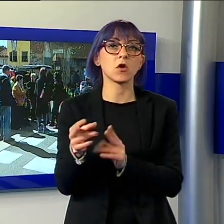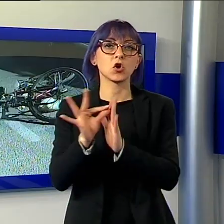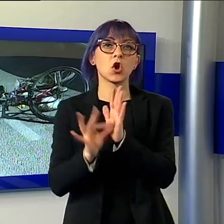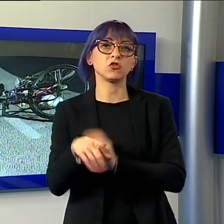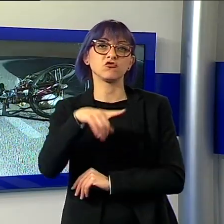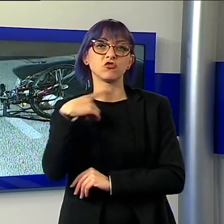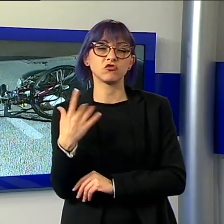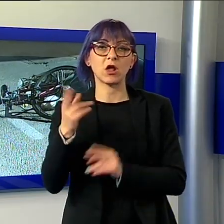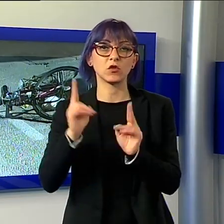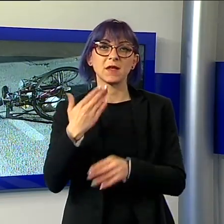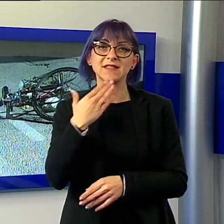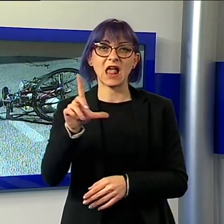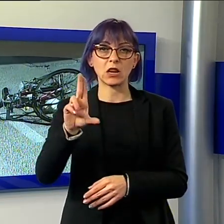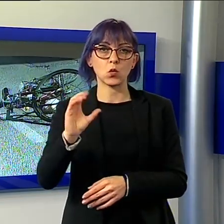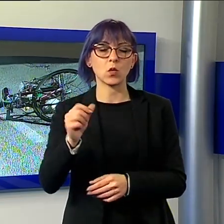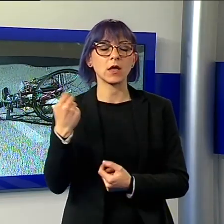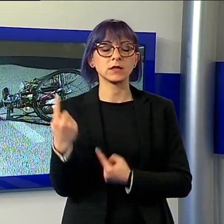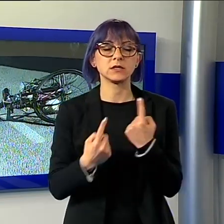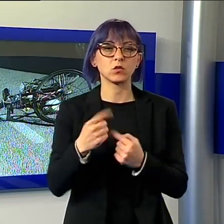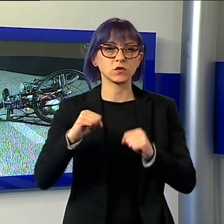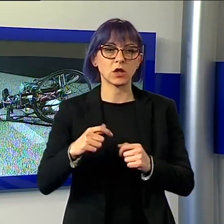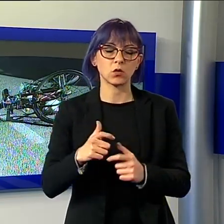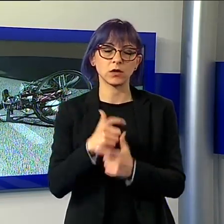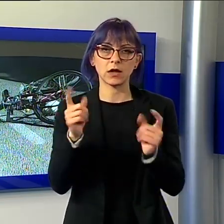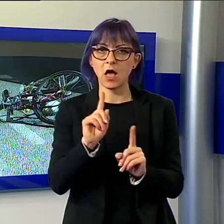non in gravi condizioni. Avrebbe comunque subito un trauma cranico.